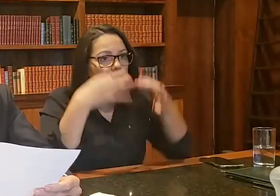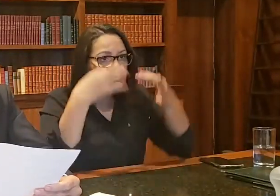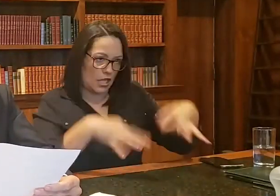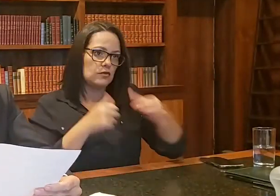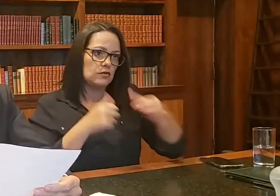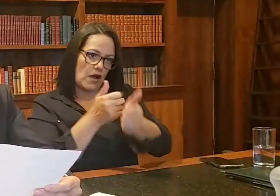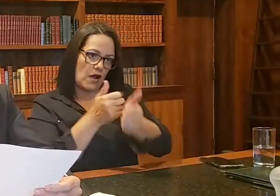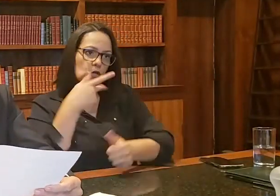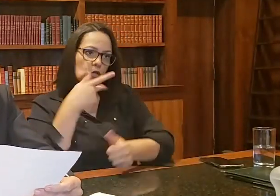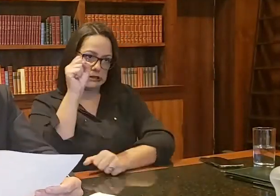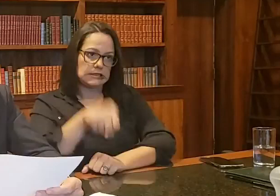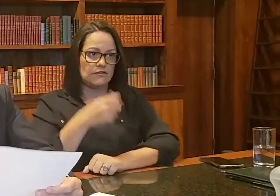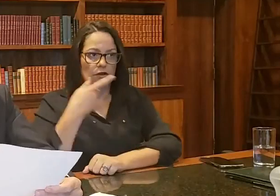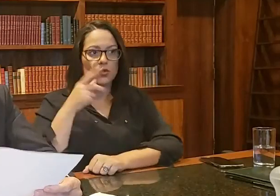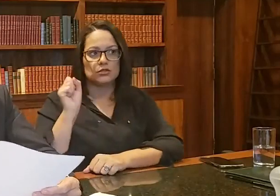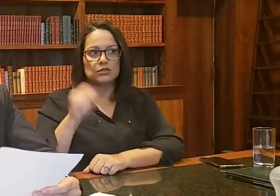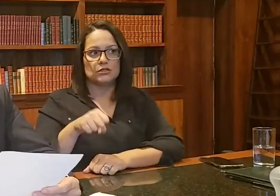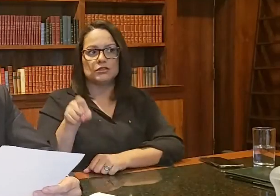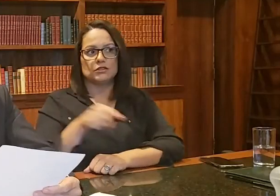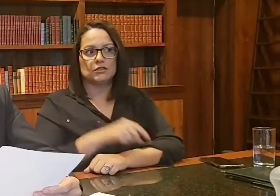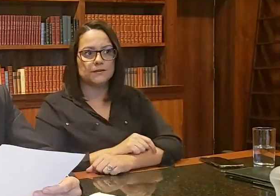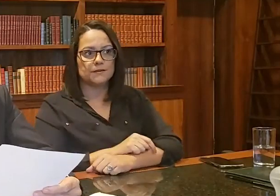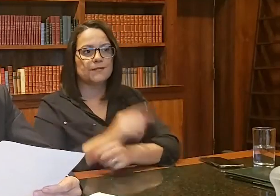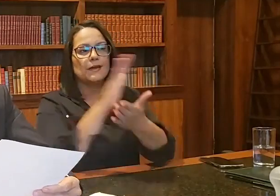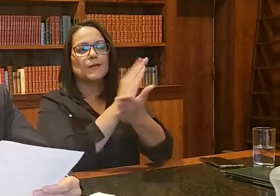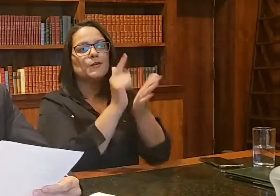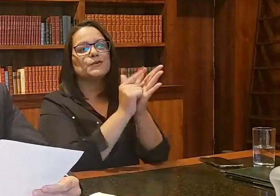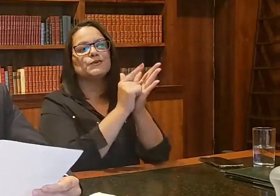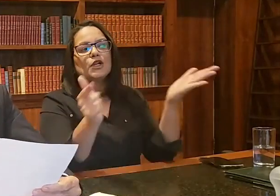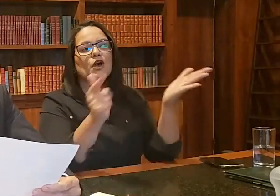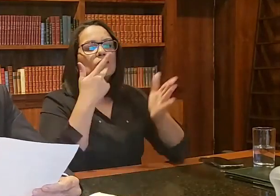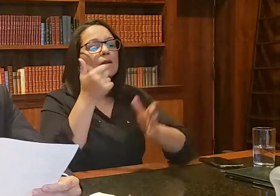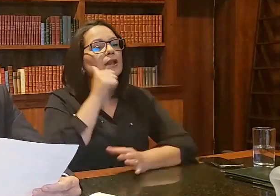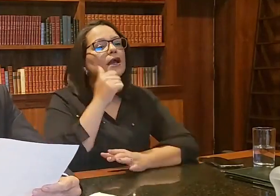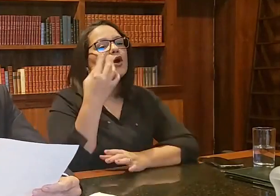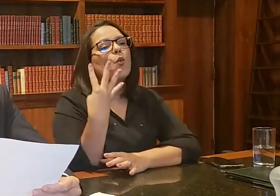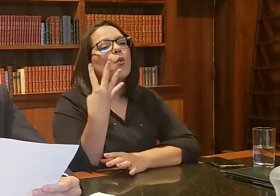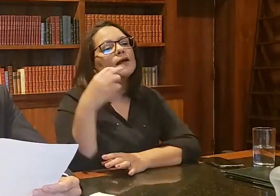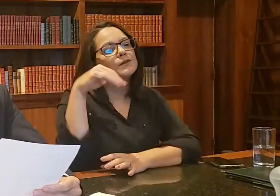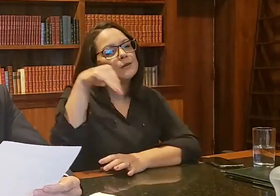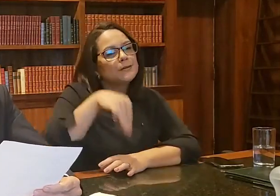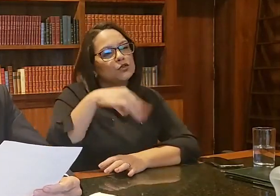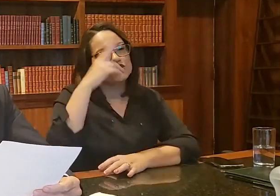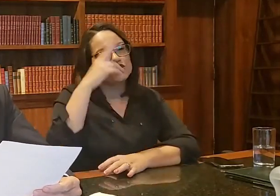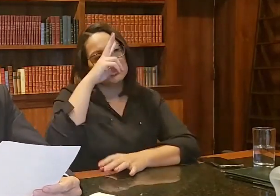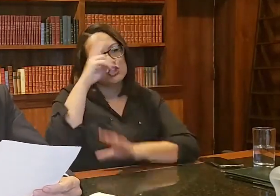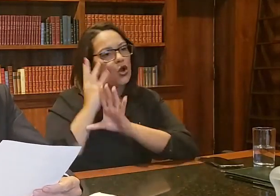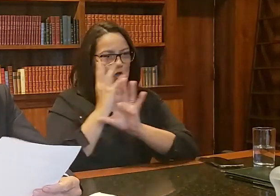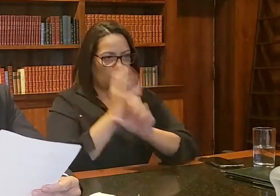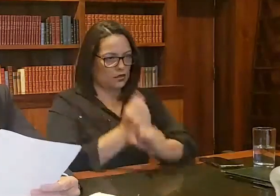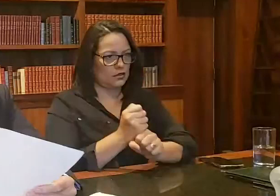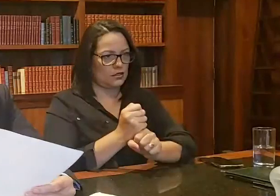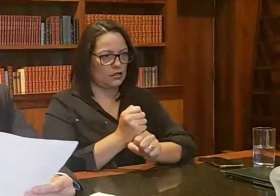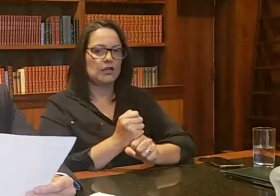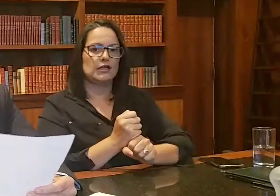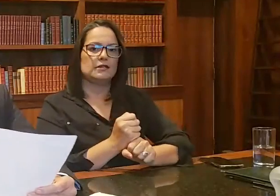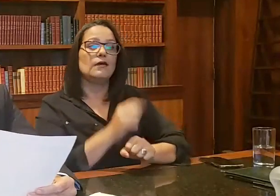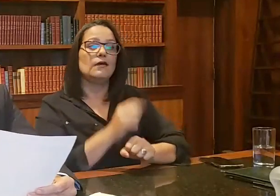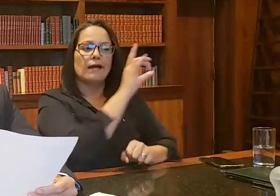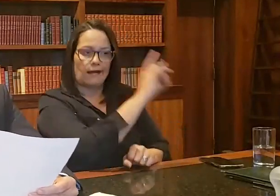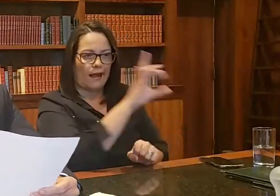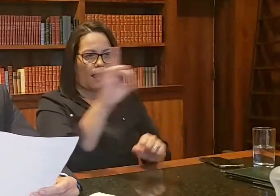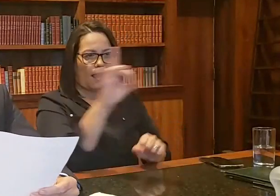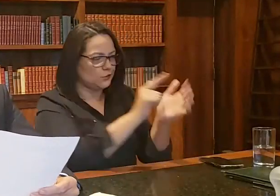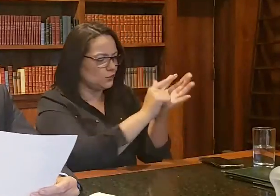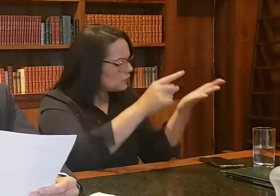E alguns jornais disseram que ela teve quatro minutos de história. Cada jornal fez uma